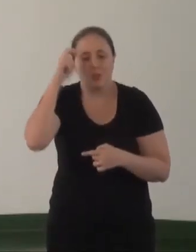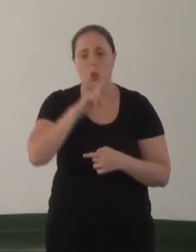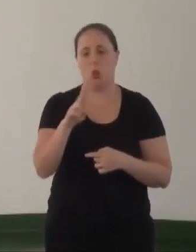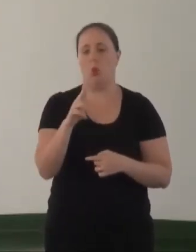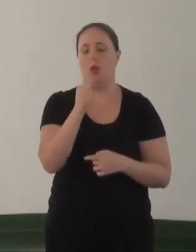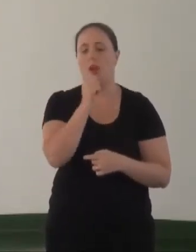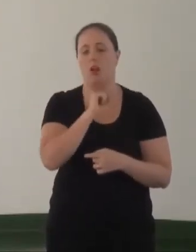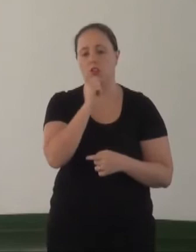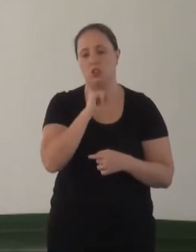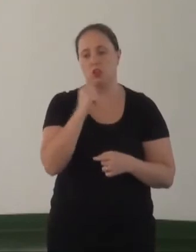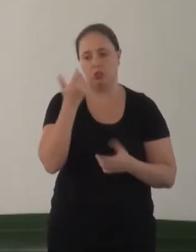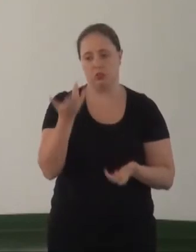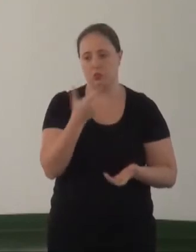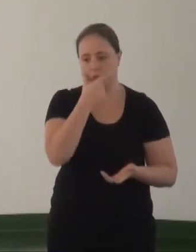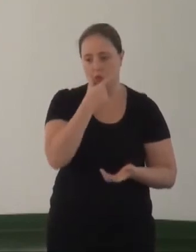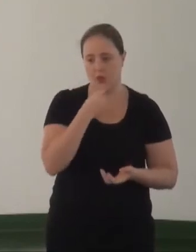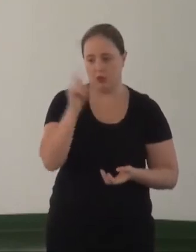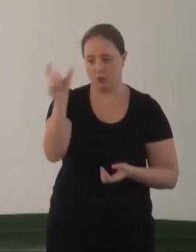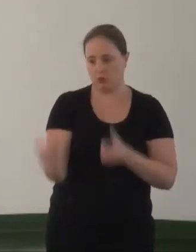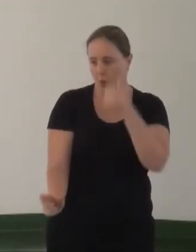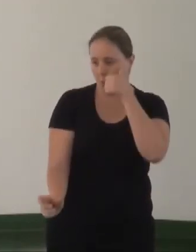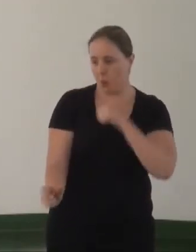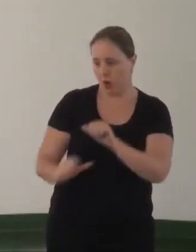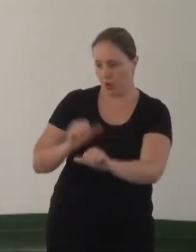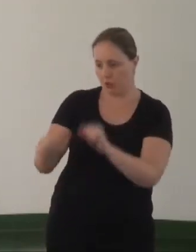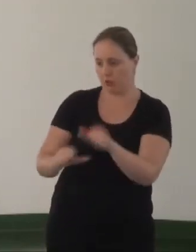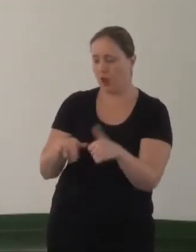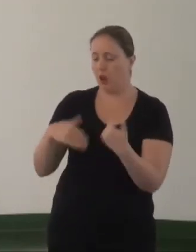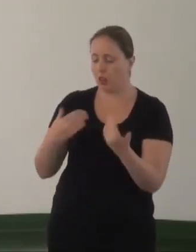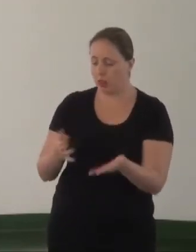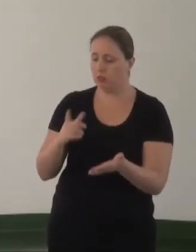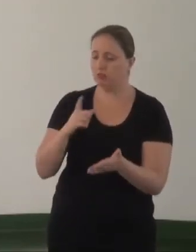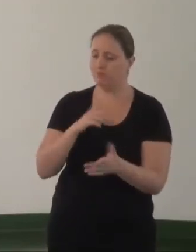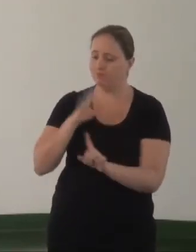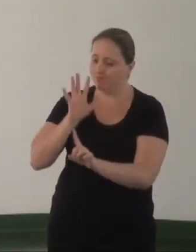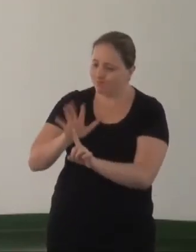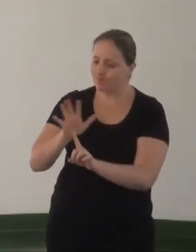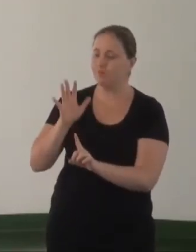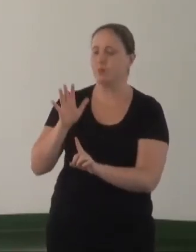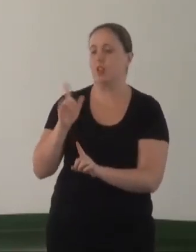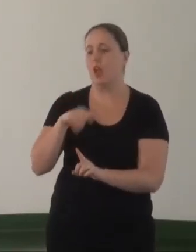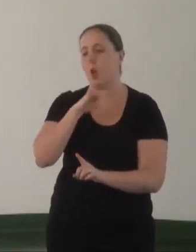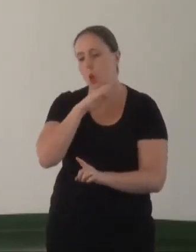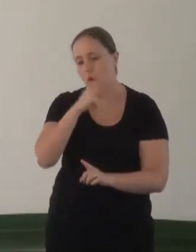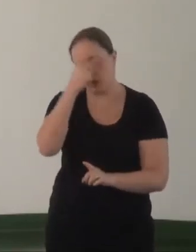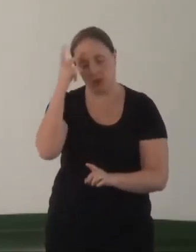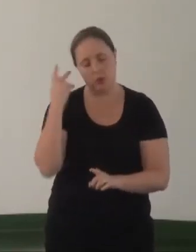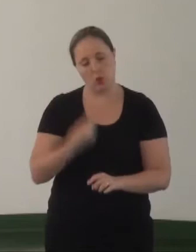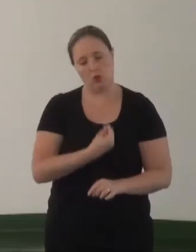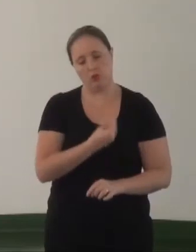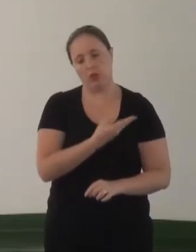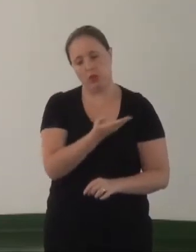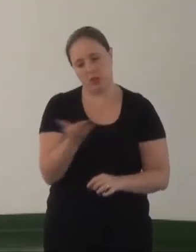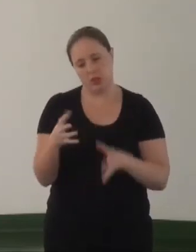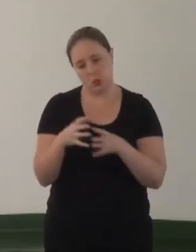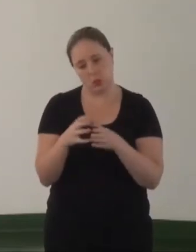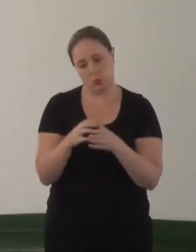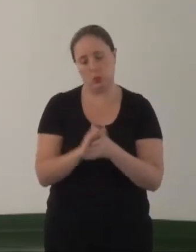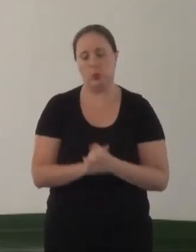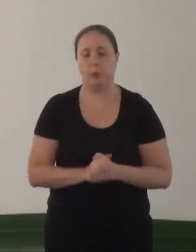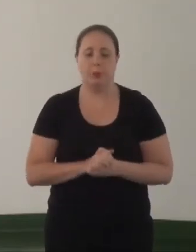nome masculino, numa vivência feminina que ela está tendo. Então isso tem um impacto muito forte na vida dessas pessoas, dessa comunidade.